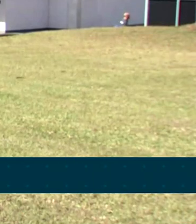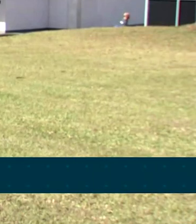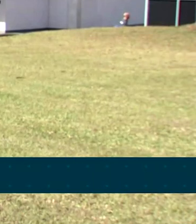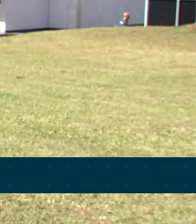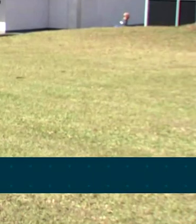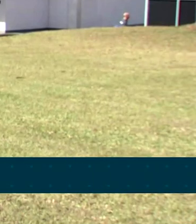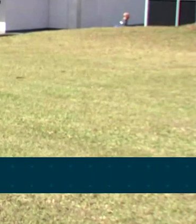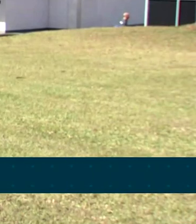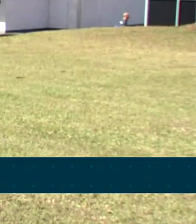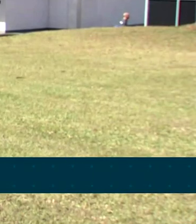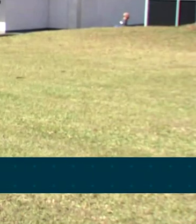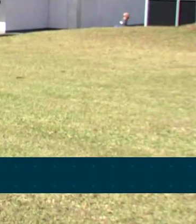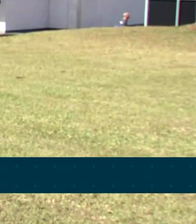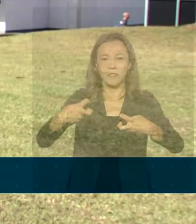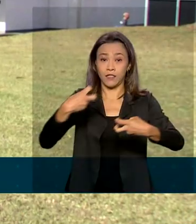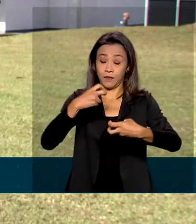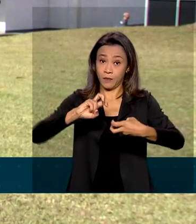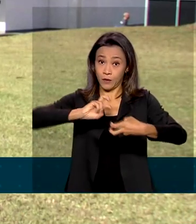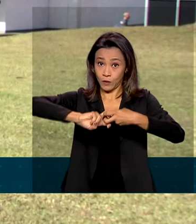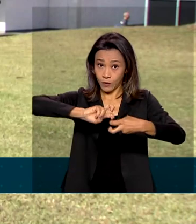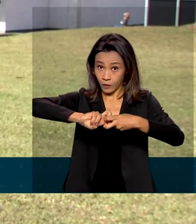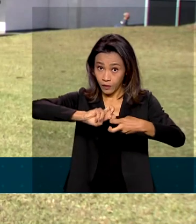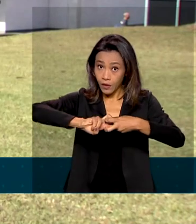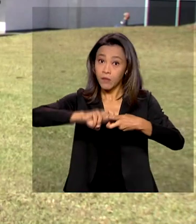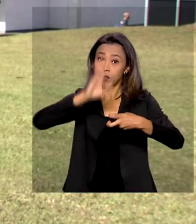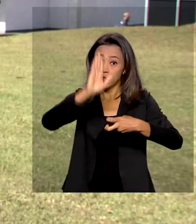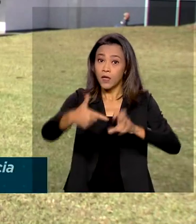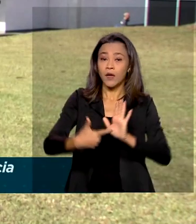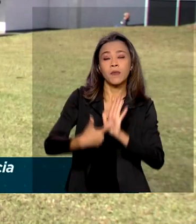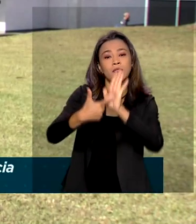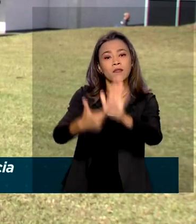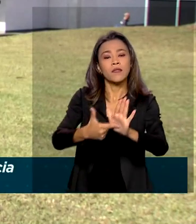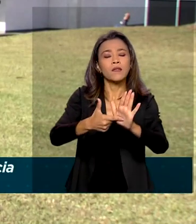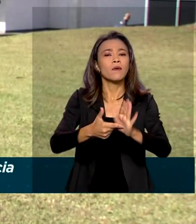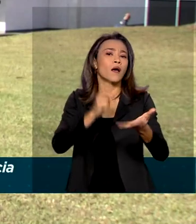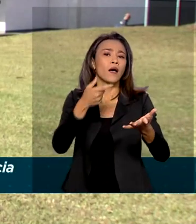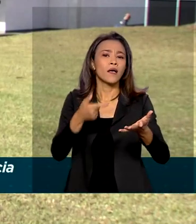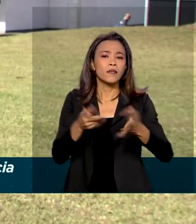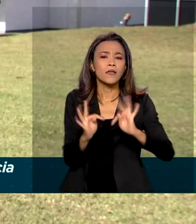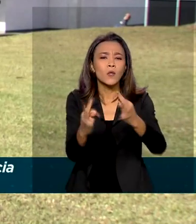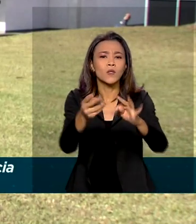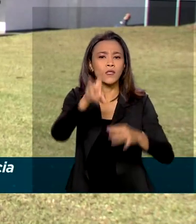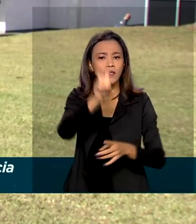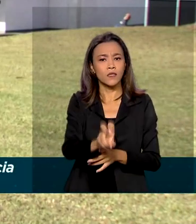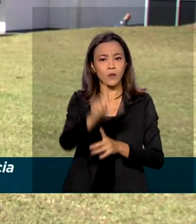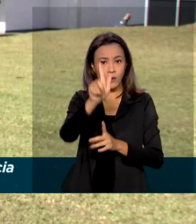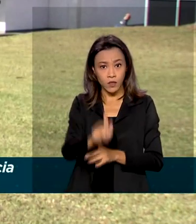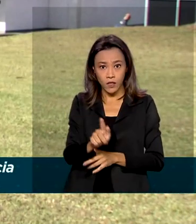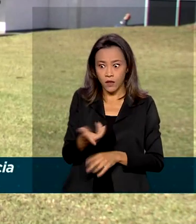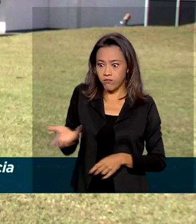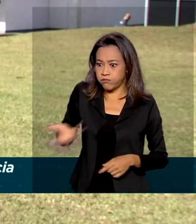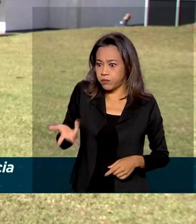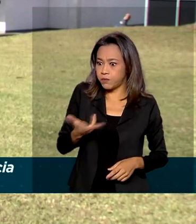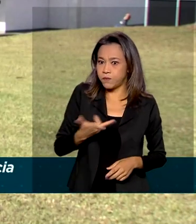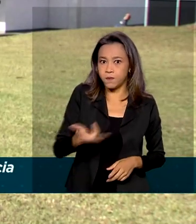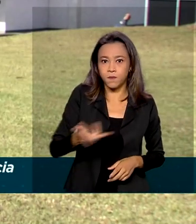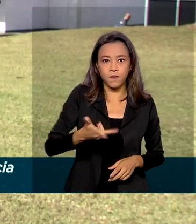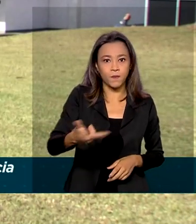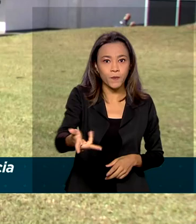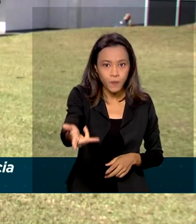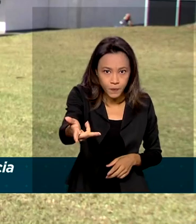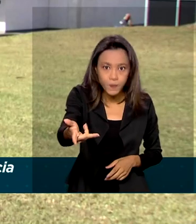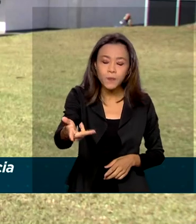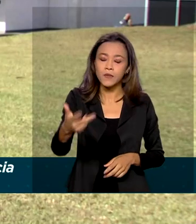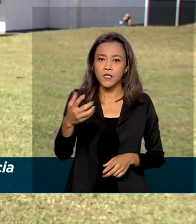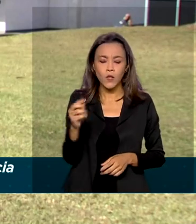em Sorocaba, foi apresentada a tecnologia 5G, um tipo de conexão de altíssima velocidade e praticamente